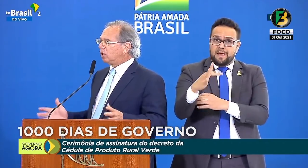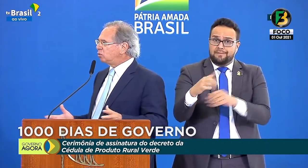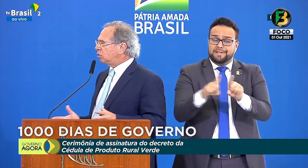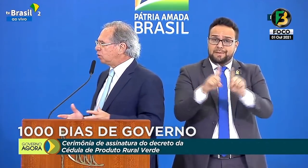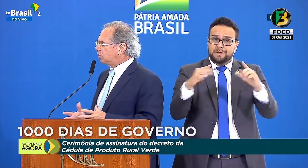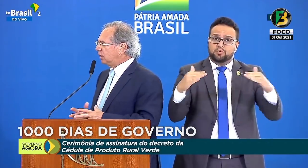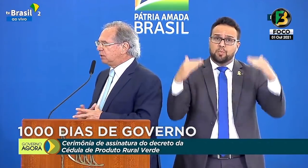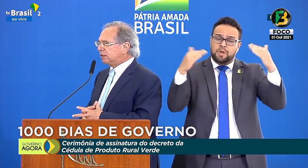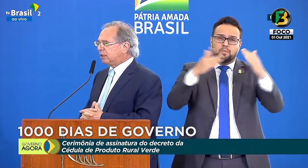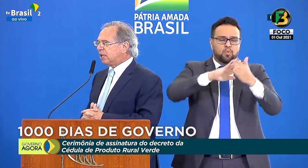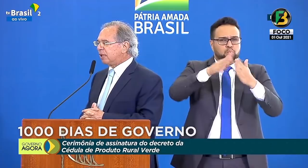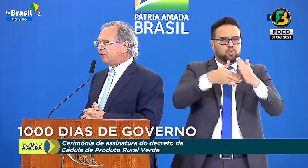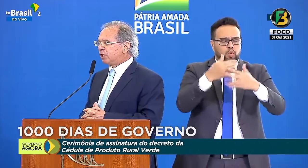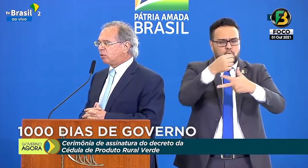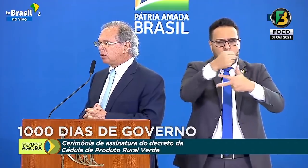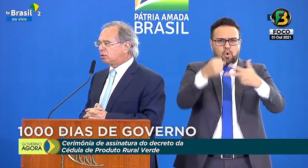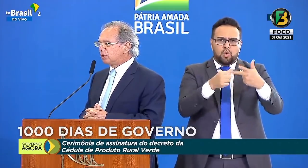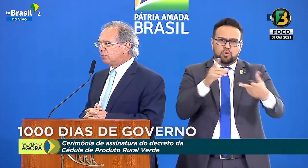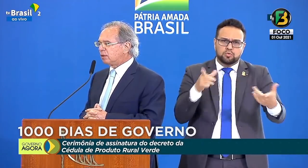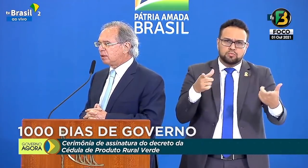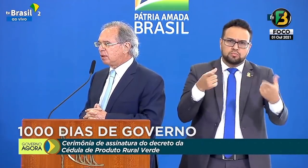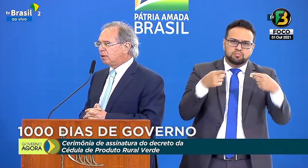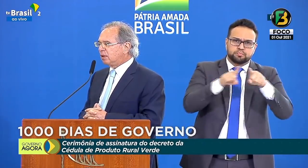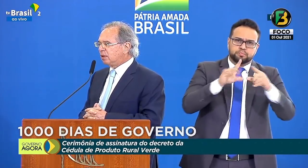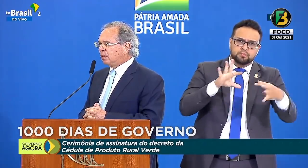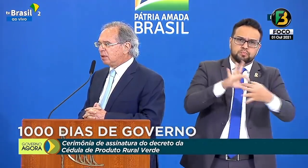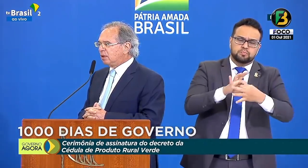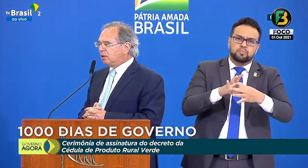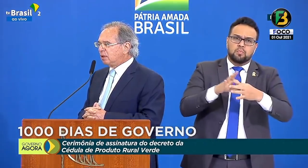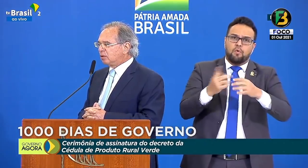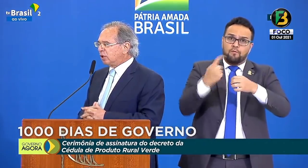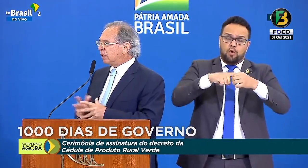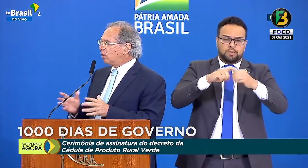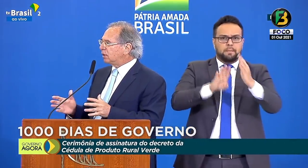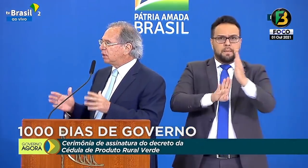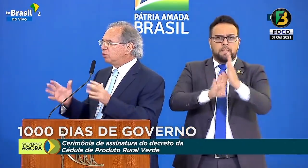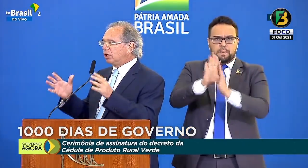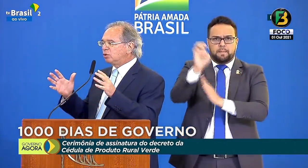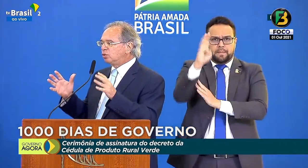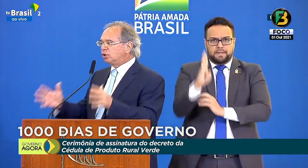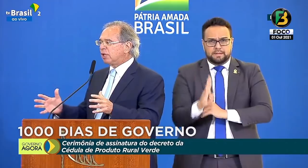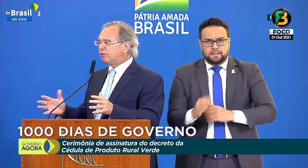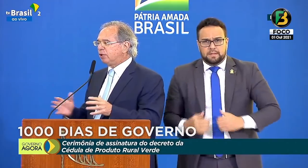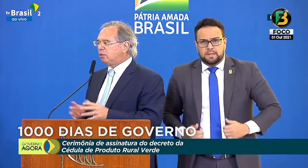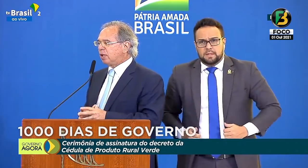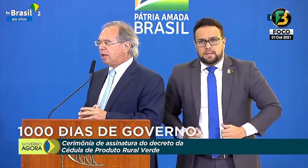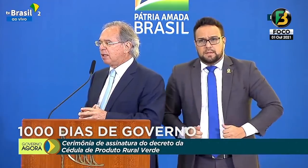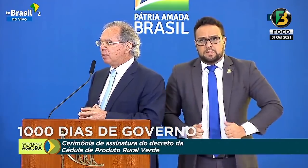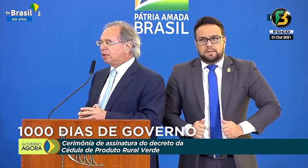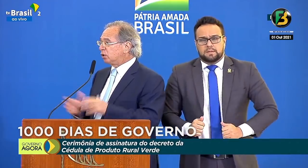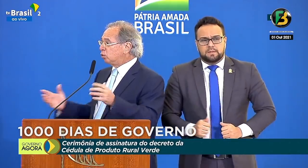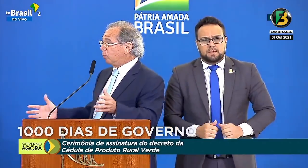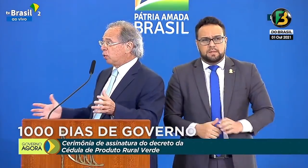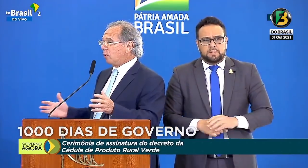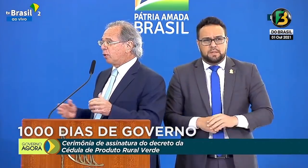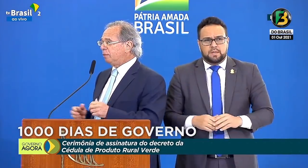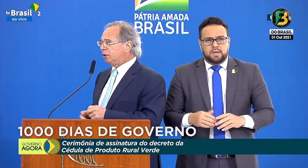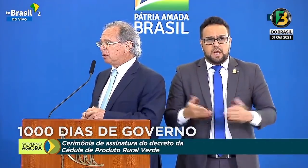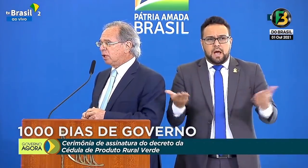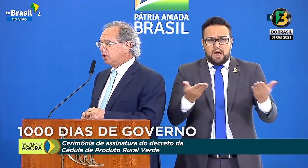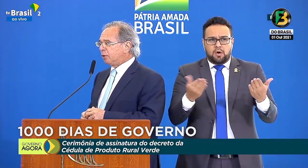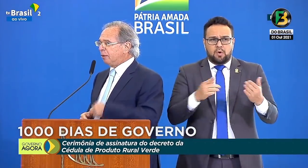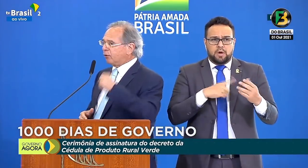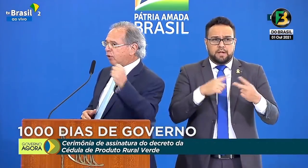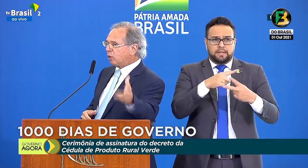todos estão nos ajudando nessa tarefa de reconstrução. Nós agora estamos diante de um desafio que é esse duplo